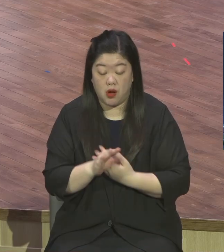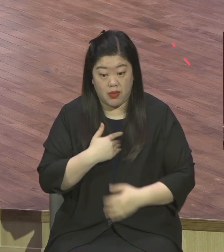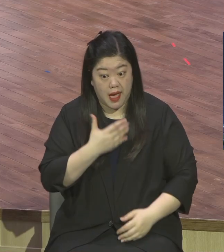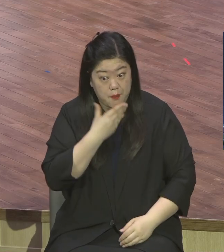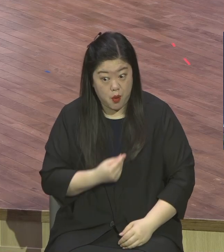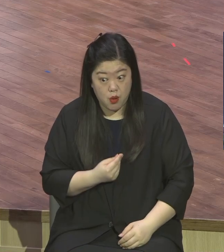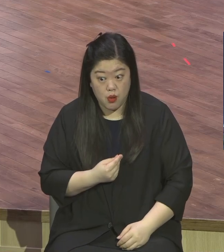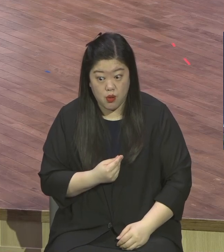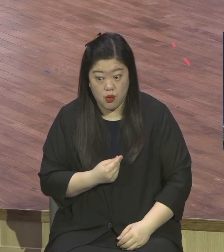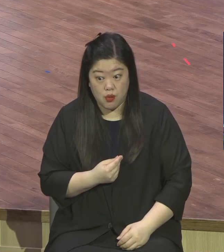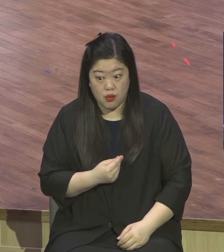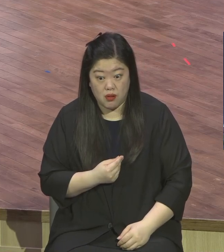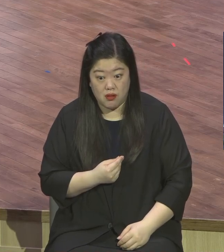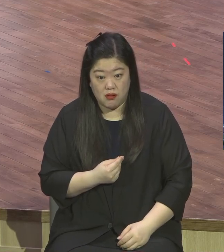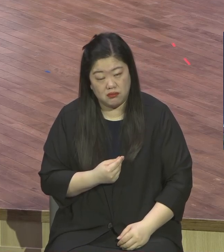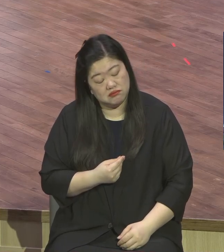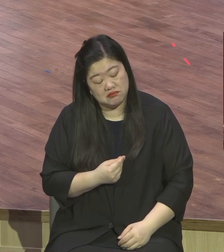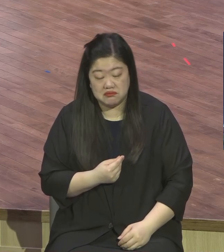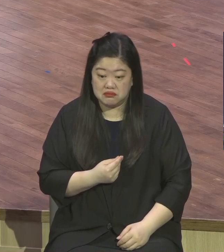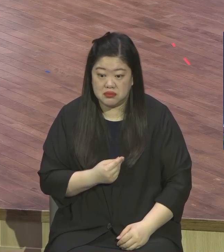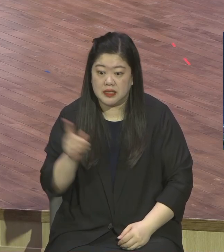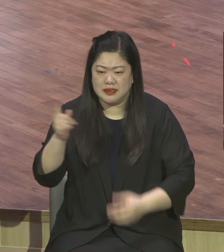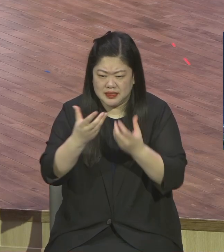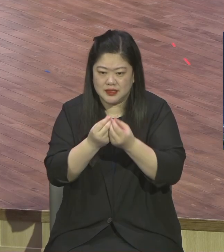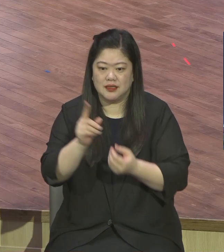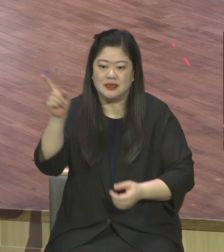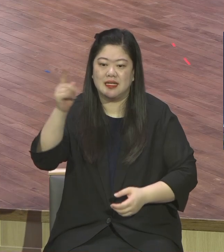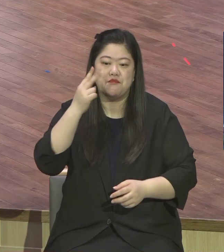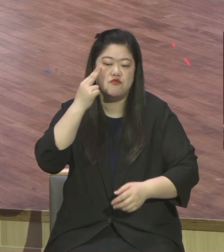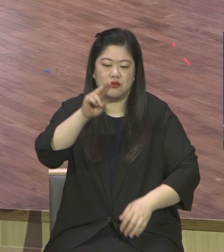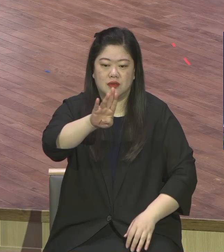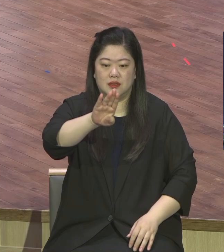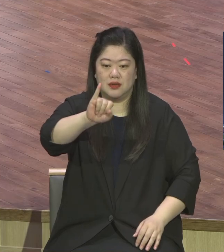빌게이츠가 수십 조가 있잖아요 그럼 행복해야지 왜 이혼합니까